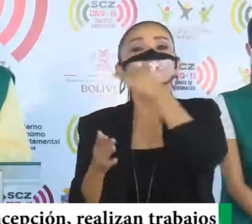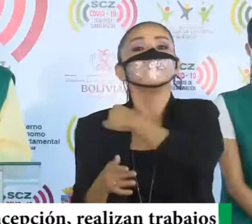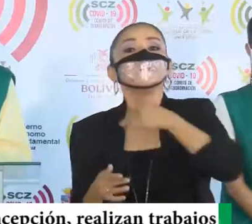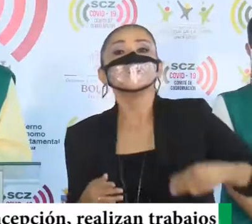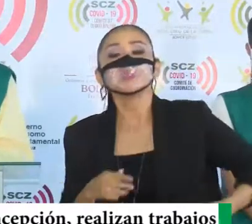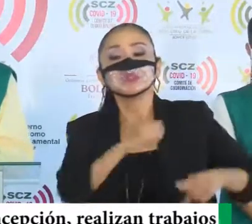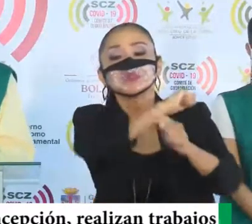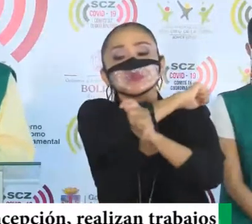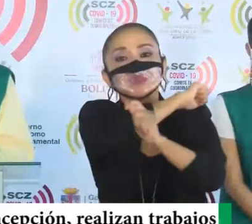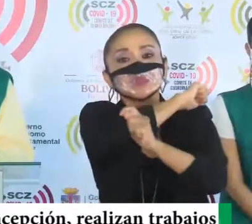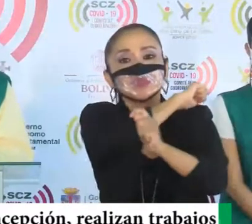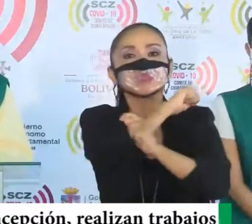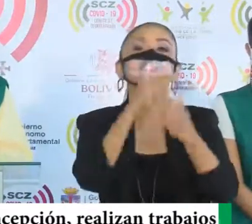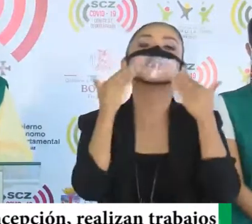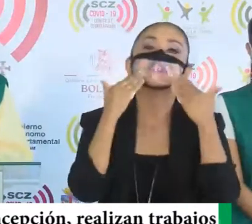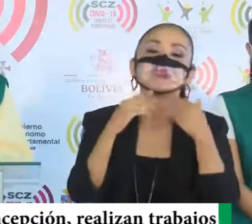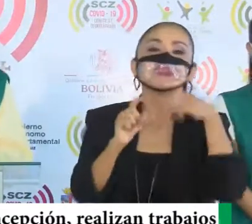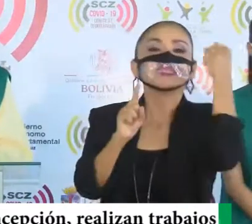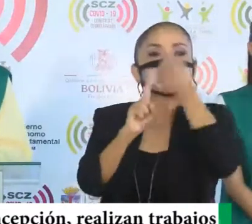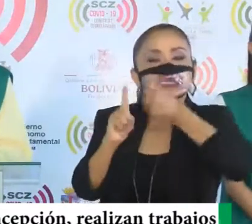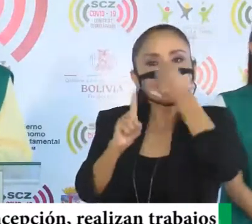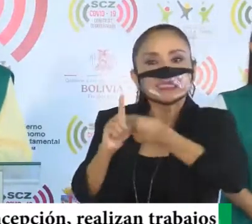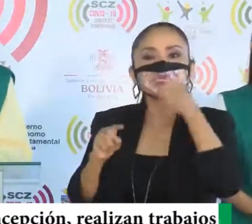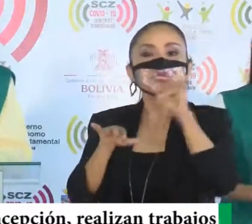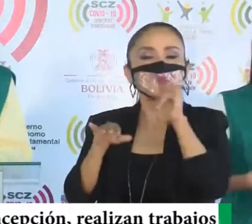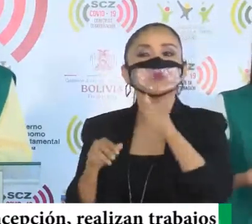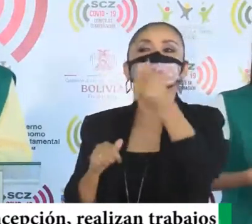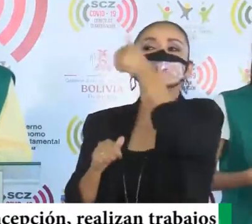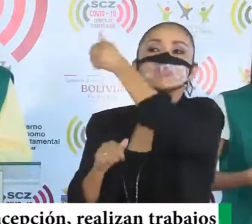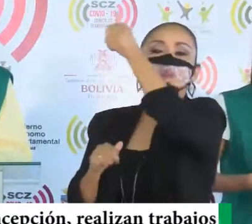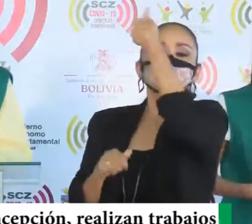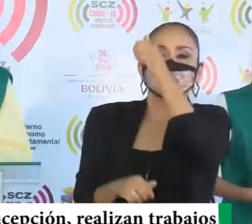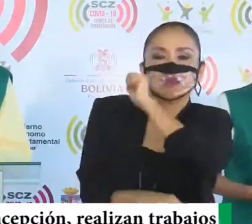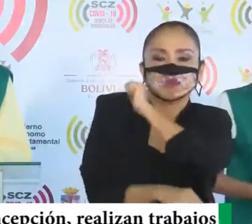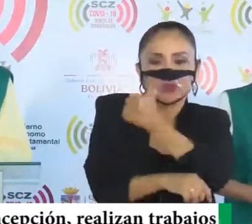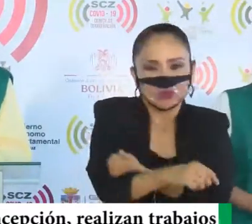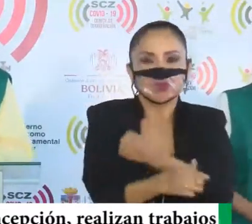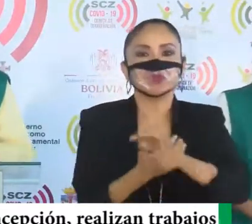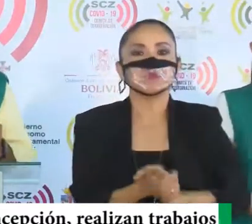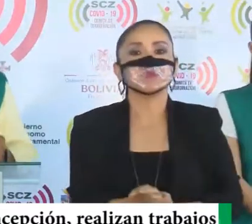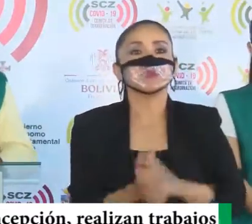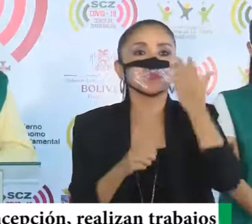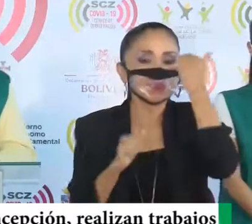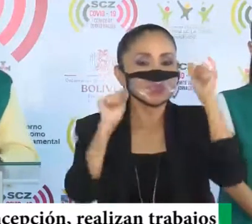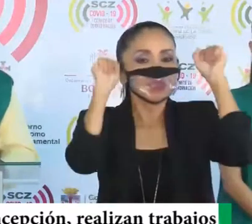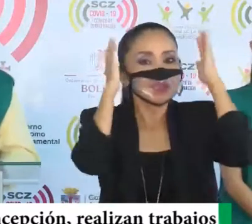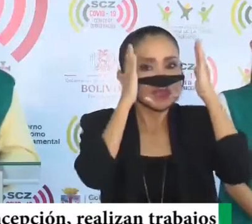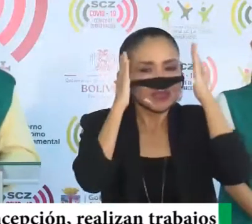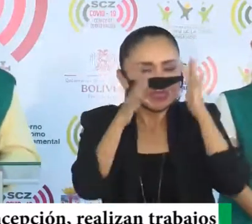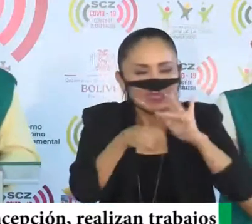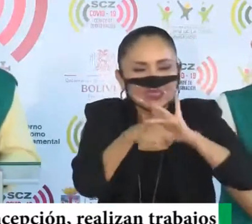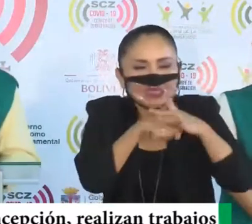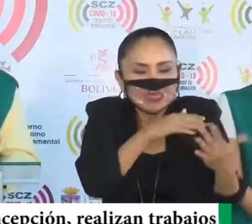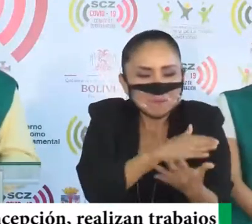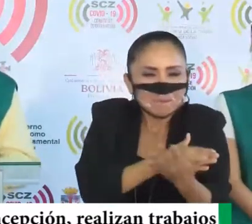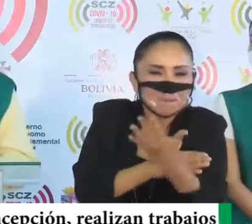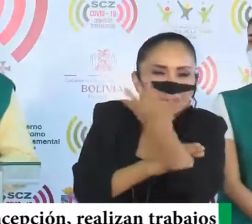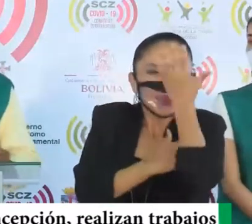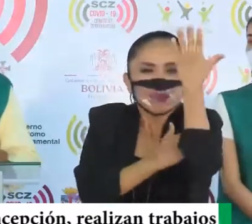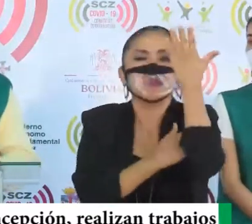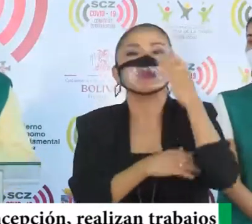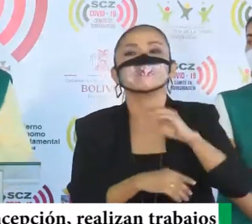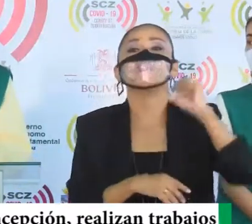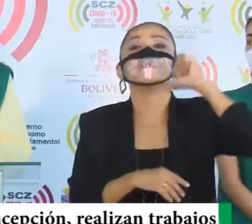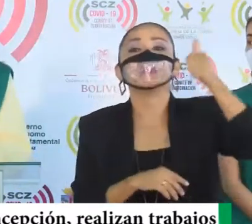municipio del Torno, también, gracias a las gestiones, que han hecho, nuestras autoridades, y así, poder atender, desde muy temprano, en el municipio del